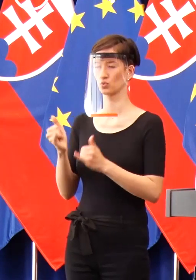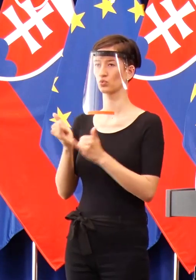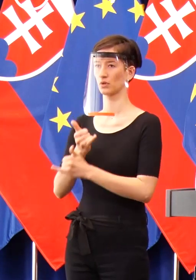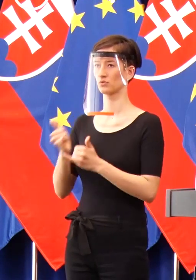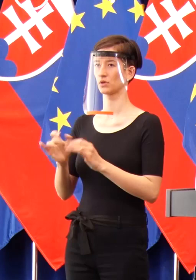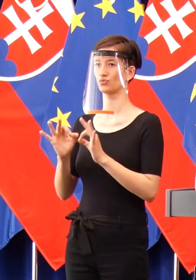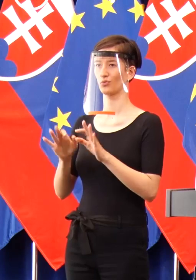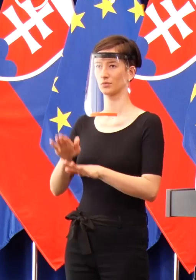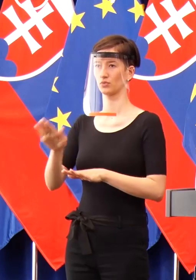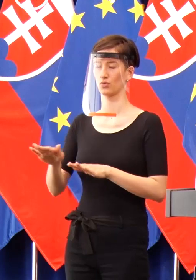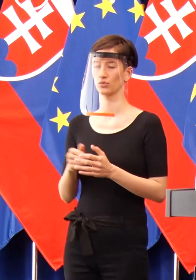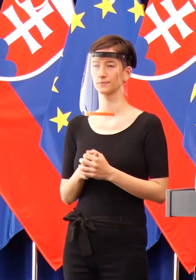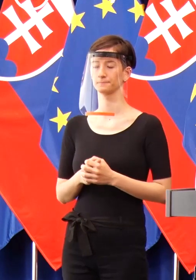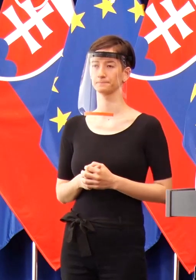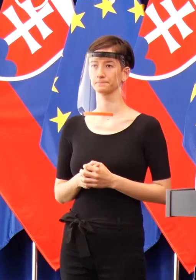Tyrolska.